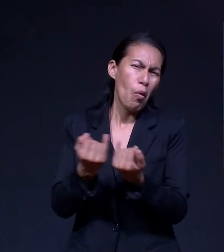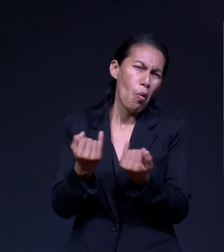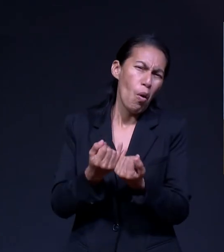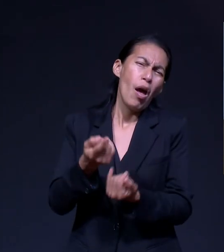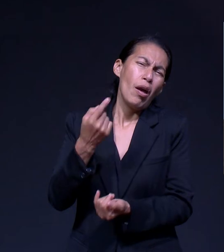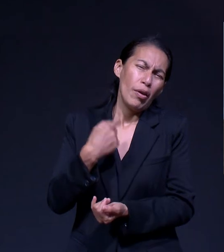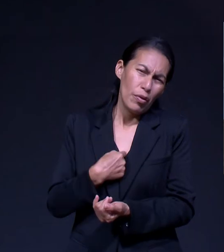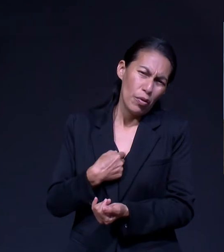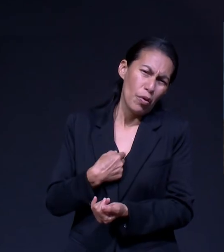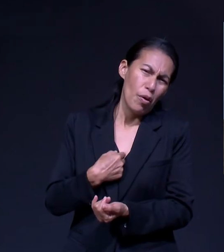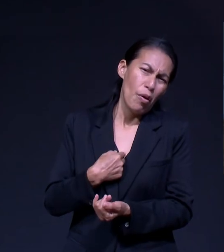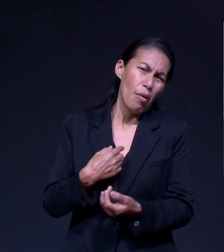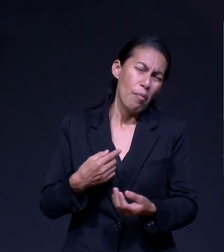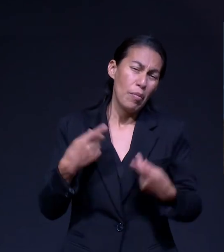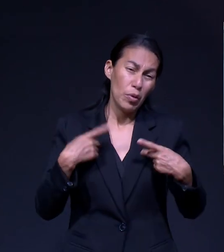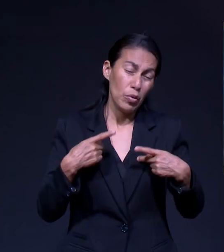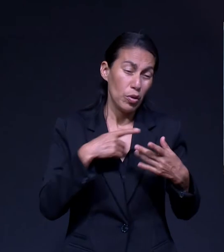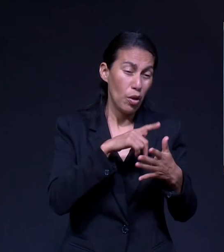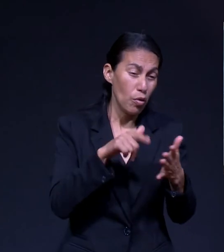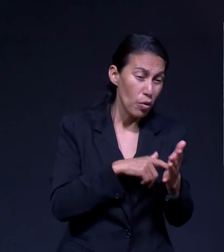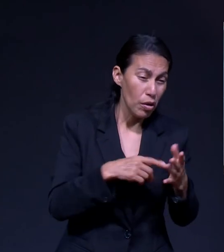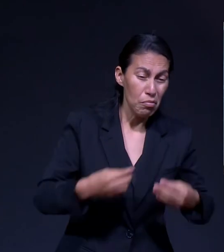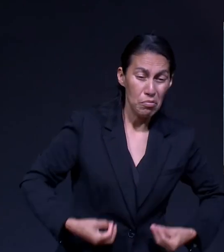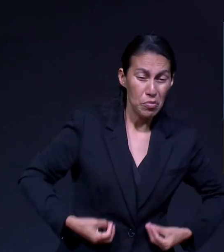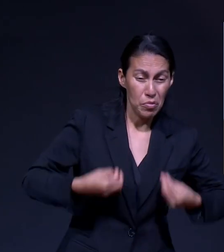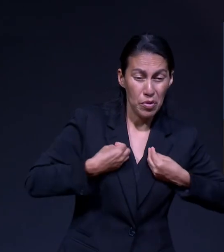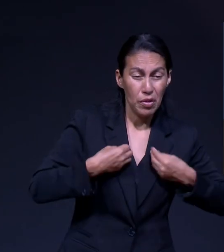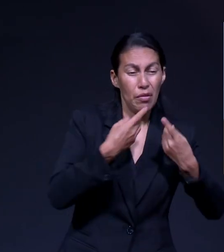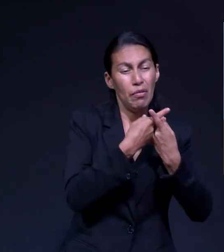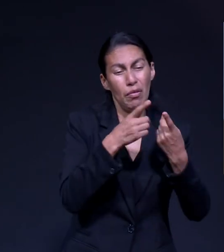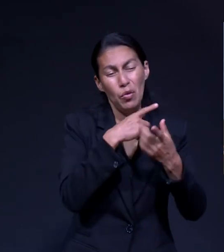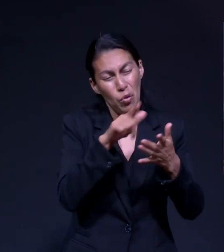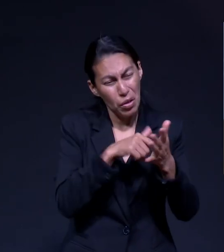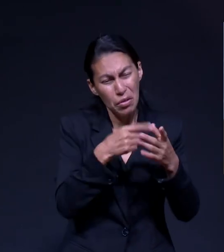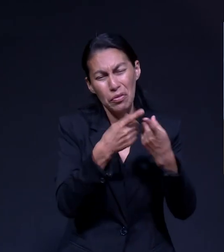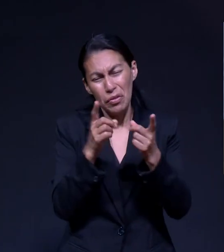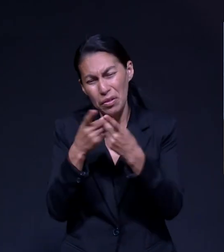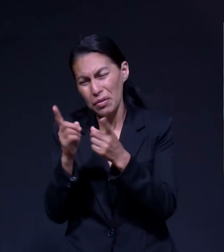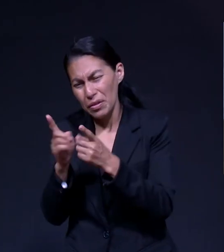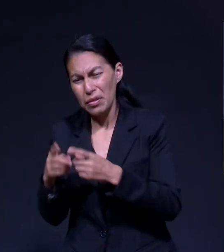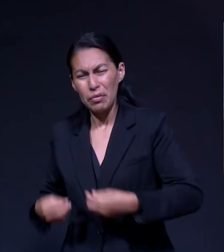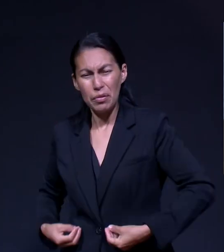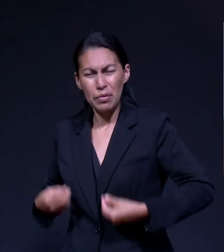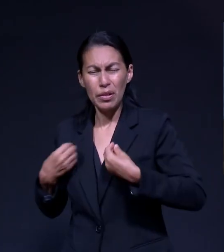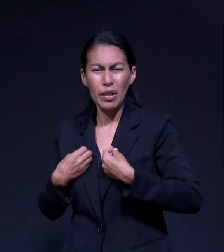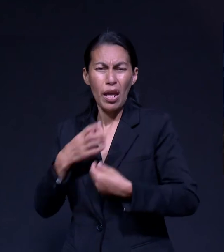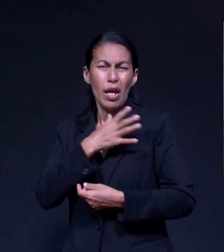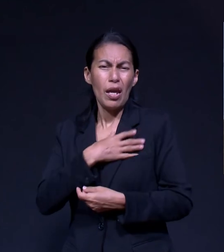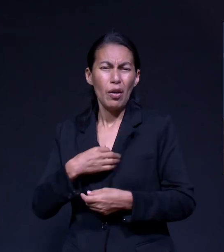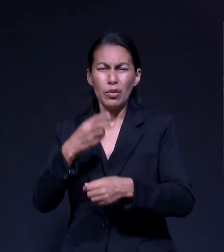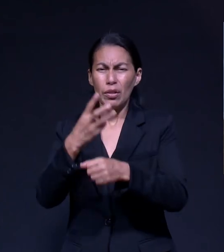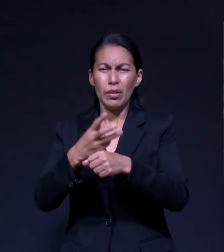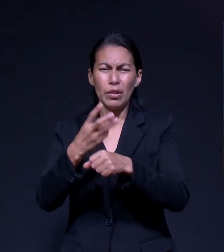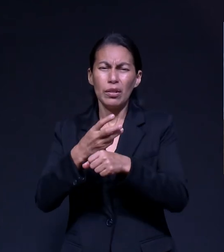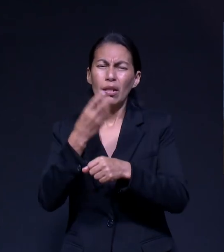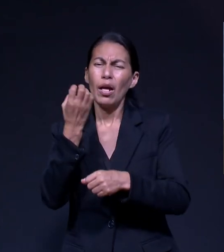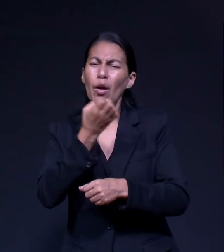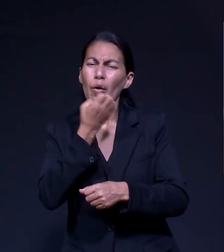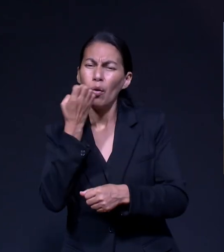Vivido En Varios Países Ha Sido Hijo De Misioneros Esto Todo Tiene Un Nombre Son Los Hijos De Tercera Cultura Y Es Un Tema Apasionante